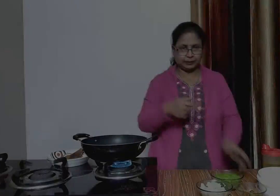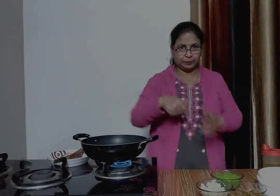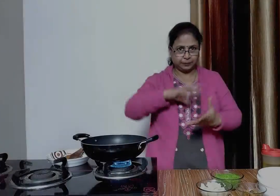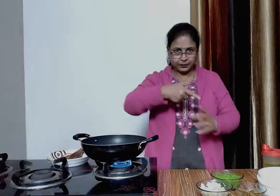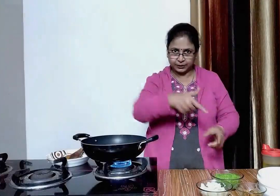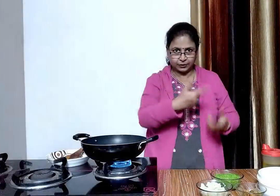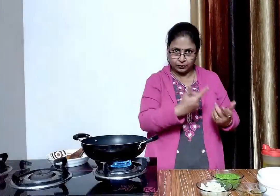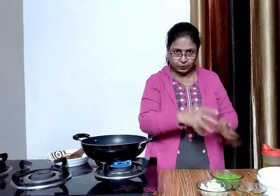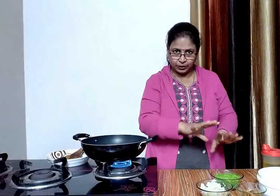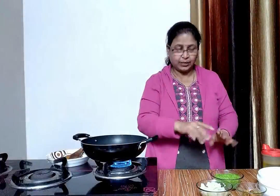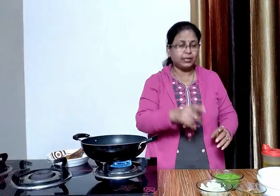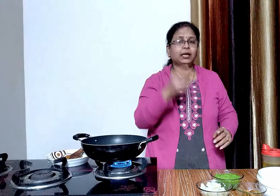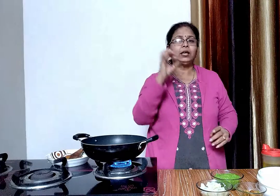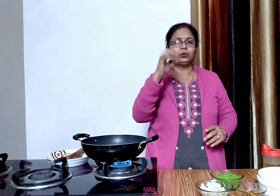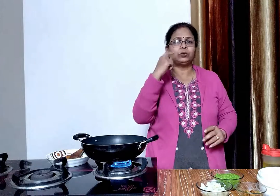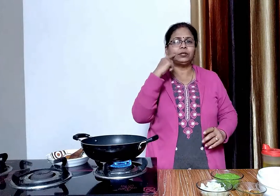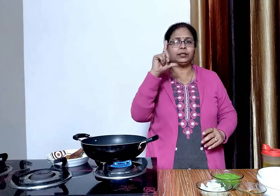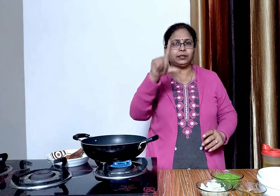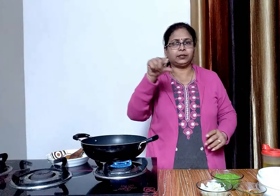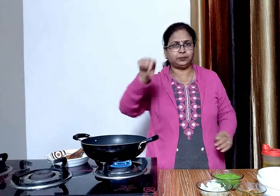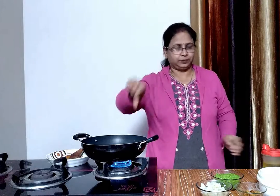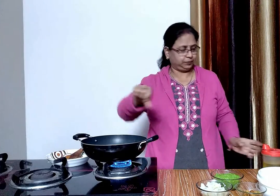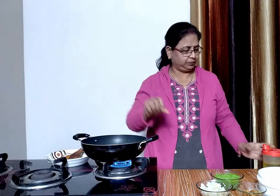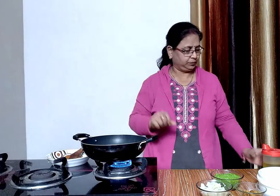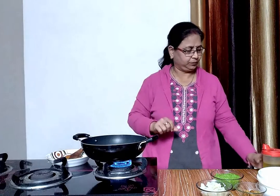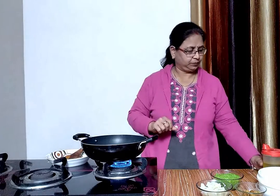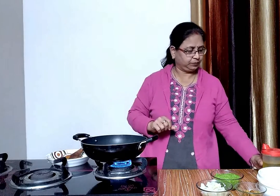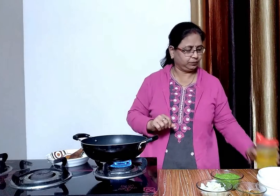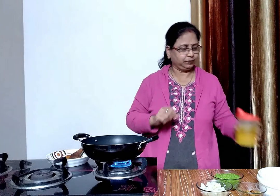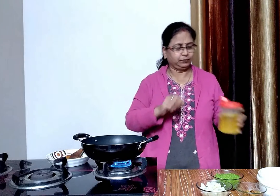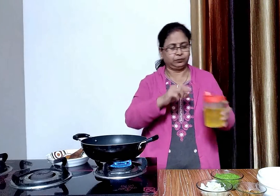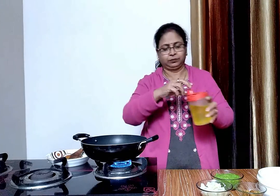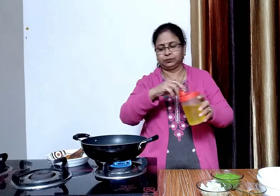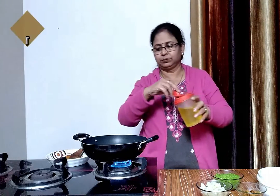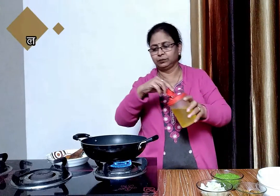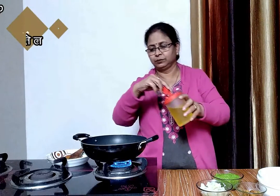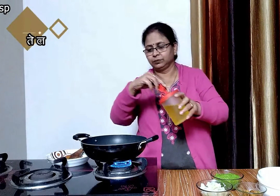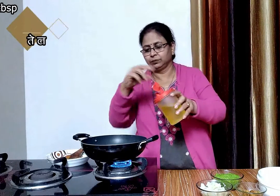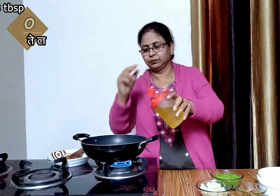हमने मटर का पेस बना लिया है अब कड़ाई में दो से तीन चमच तेल डालेंगे